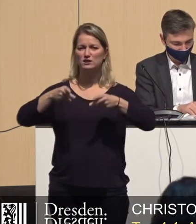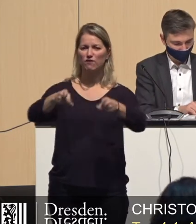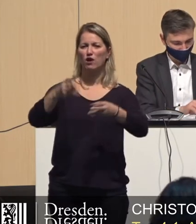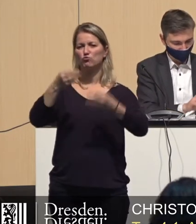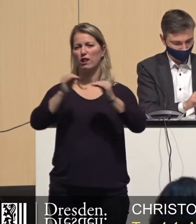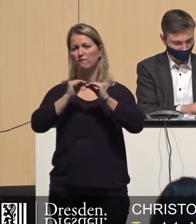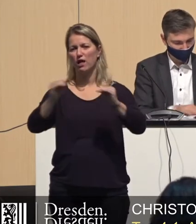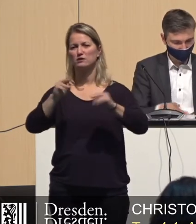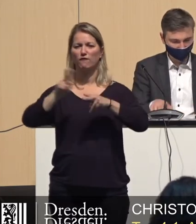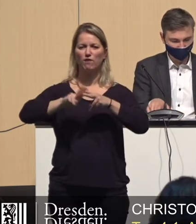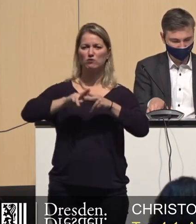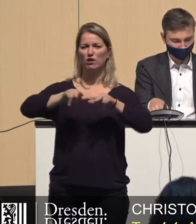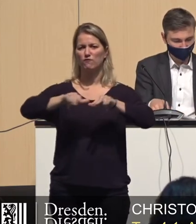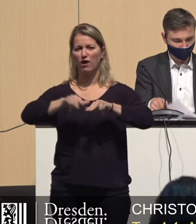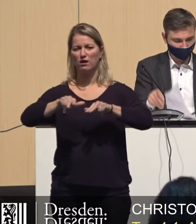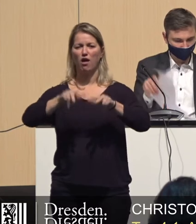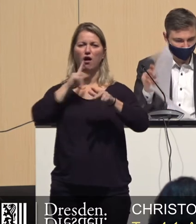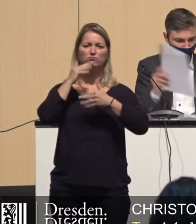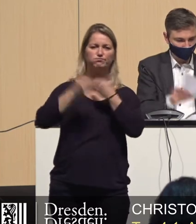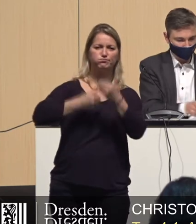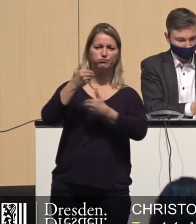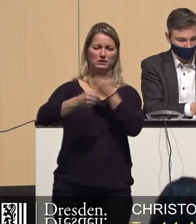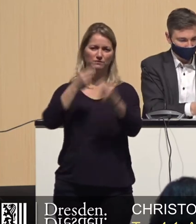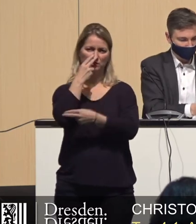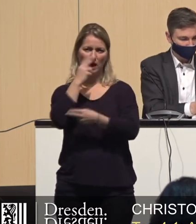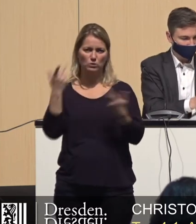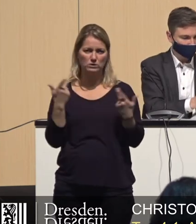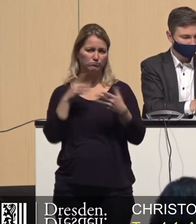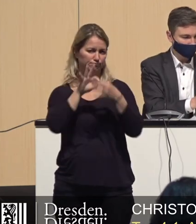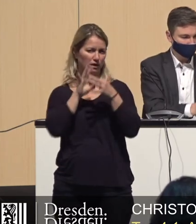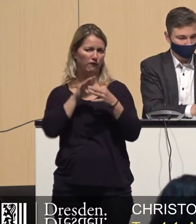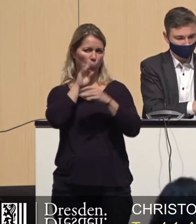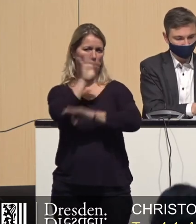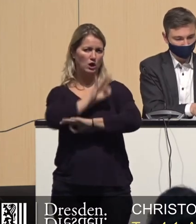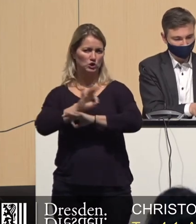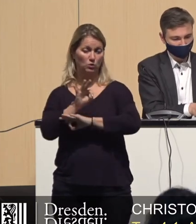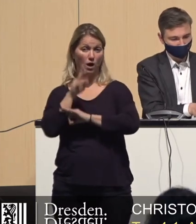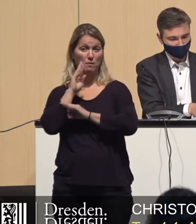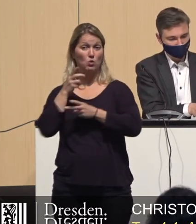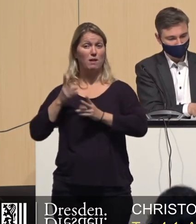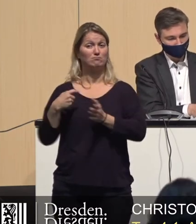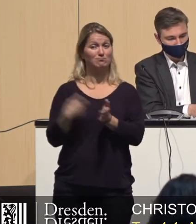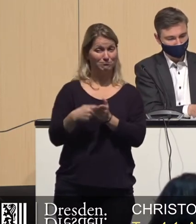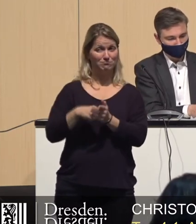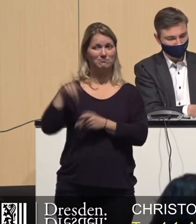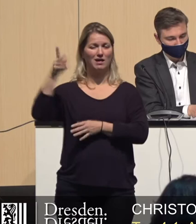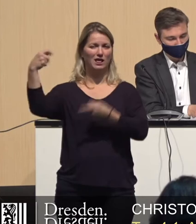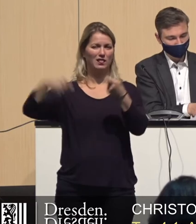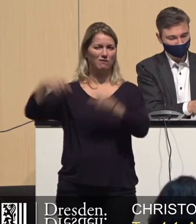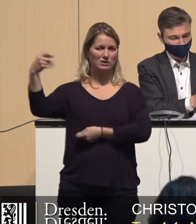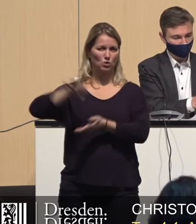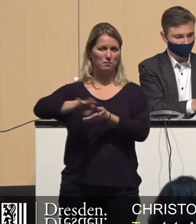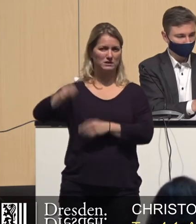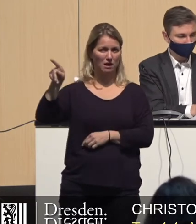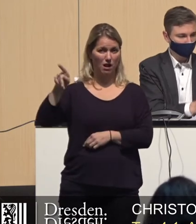Spielflächen, Werkstattverfahren für die Architektur. Die Kosten trägt in der Regel der Investor. In